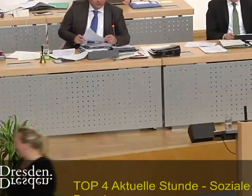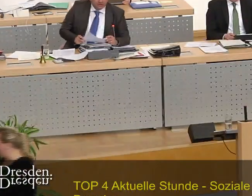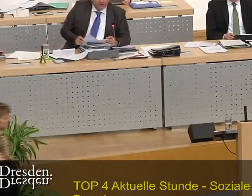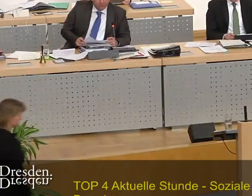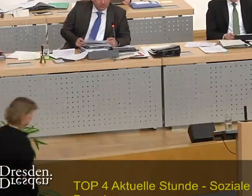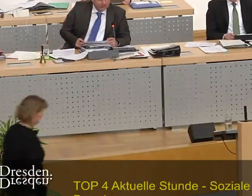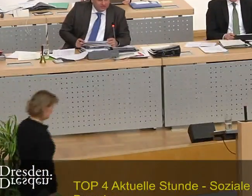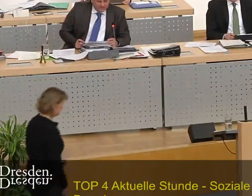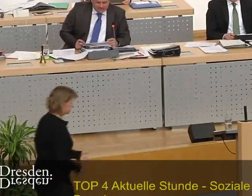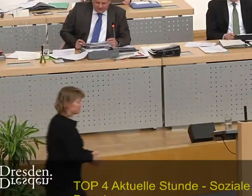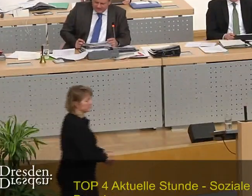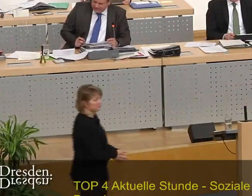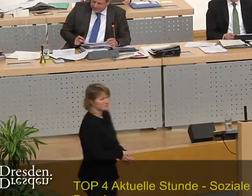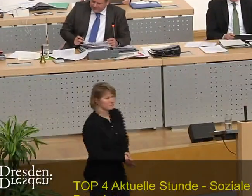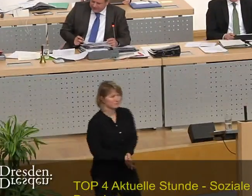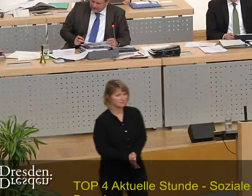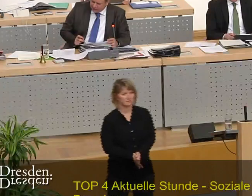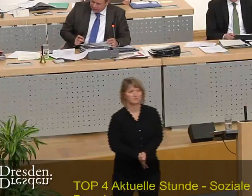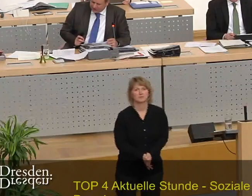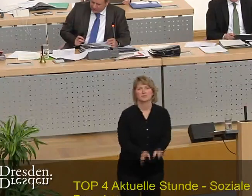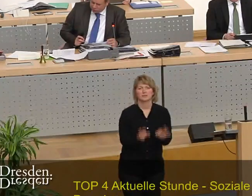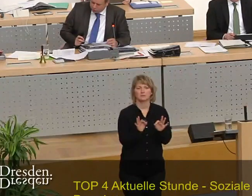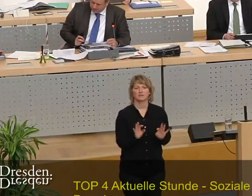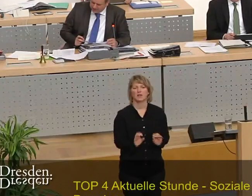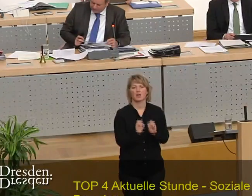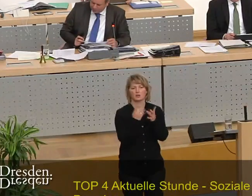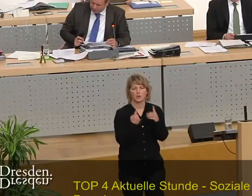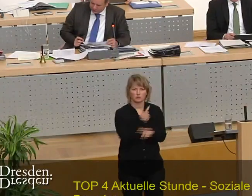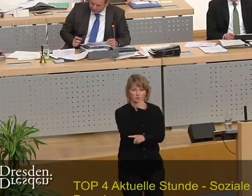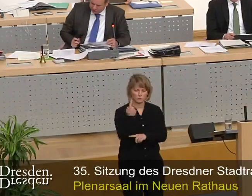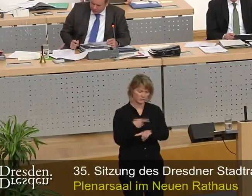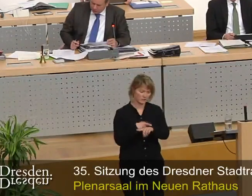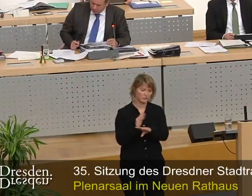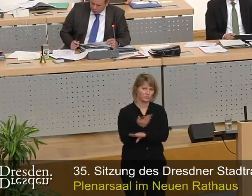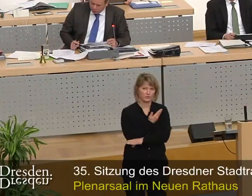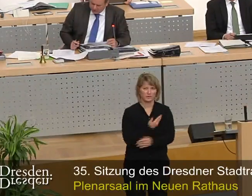Meine Damen und Herren, damit ist die Aktuelle Stunde abgeschlossen. Untertitelung des funk,